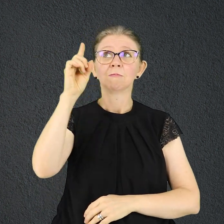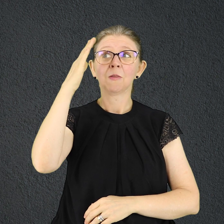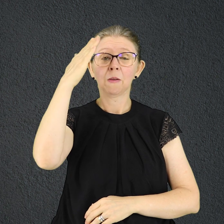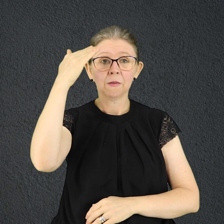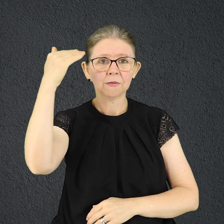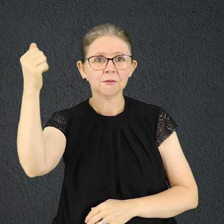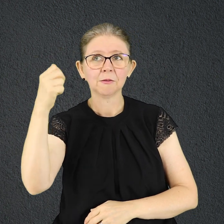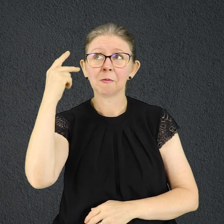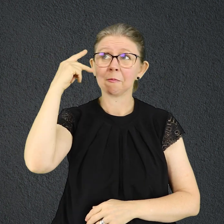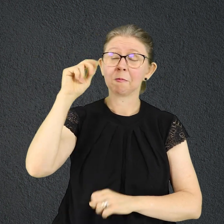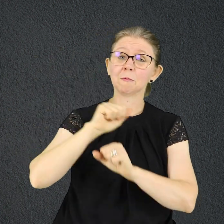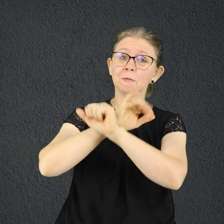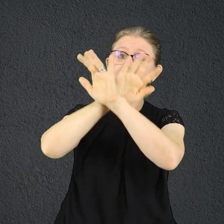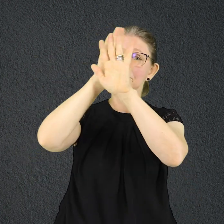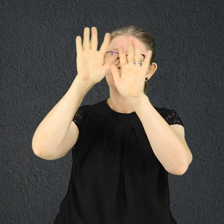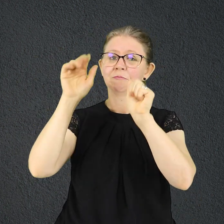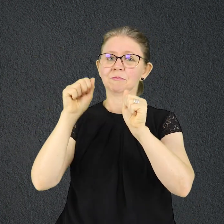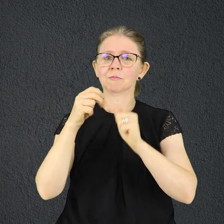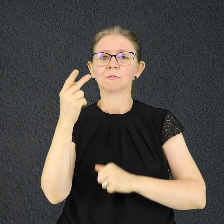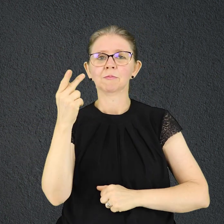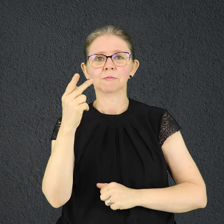Segunda carta de Pedro, capítulo 1, versículo 3.